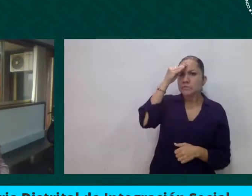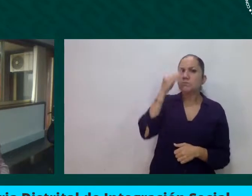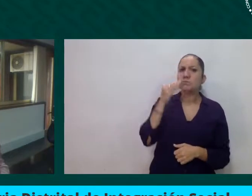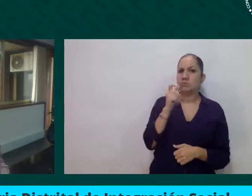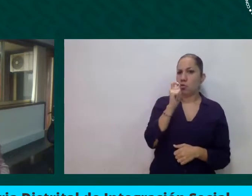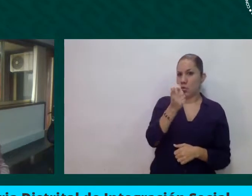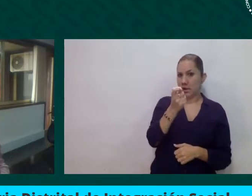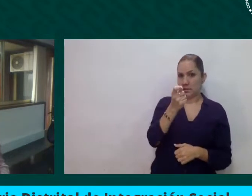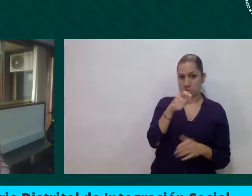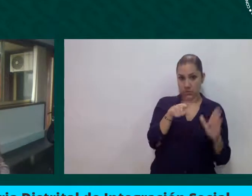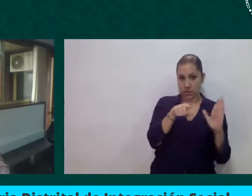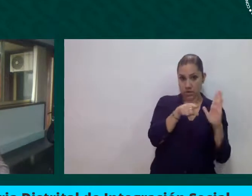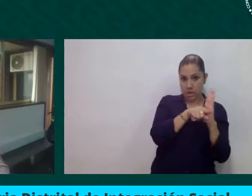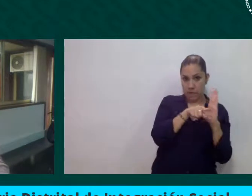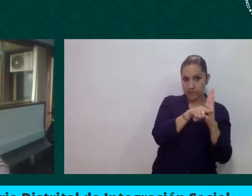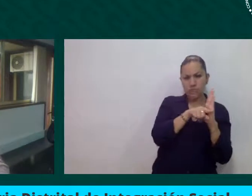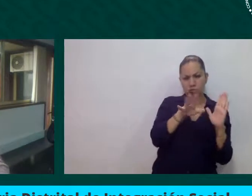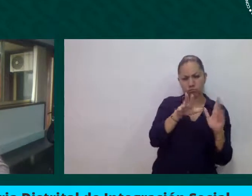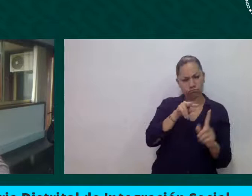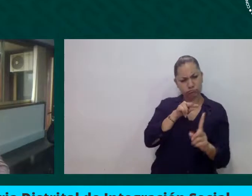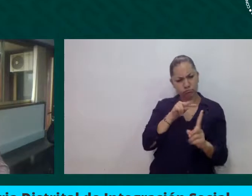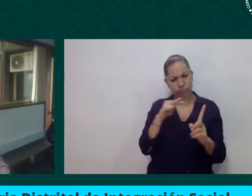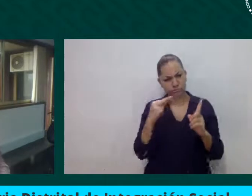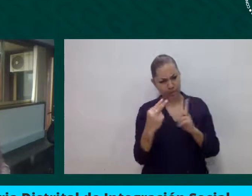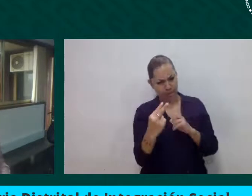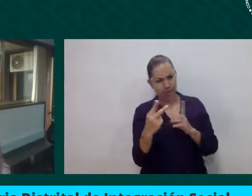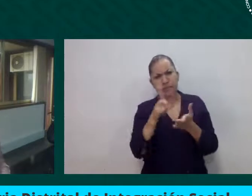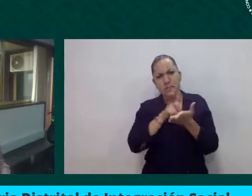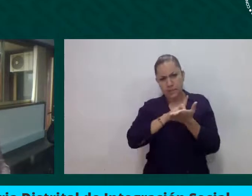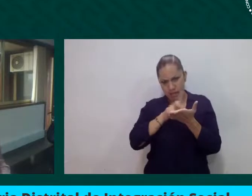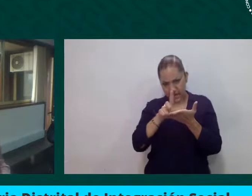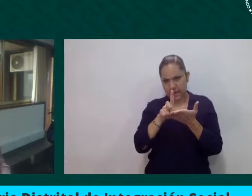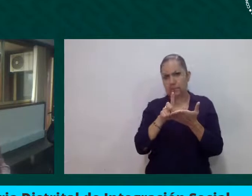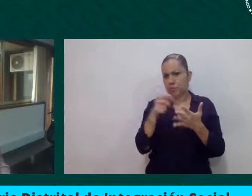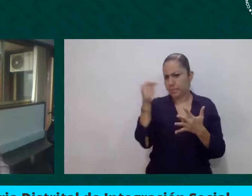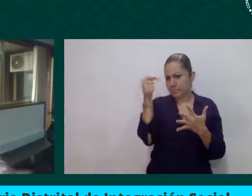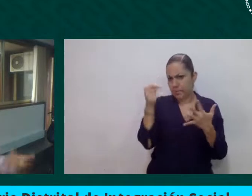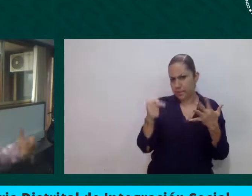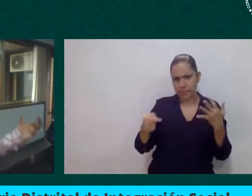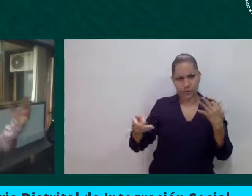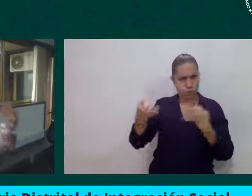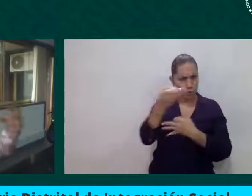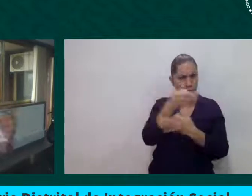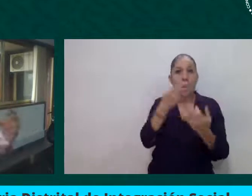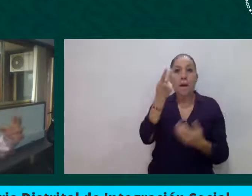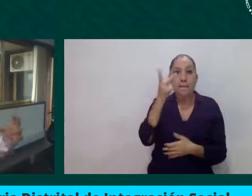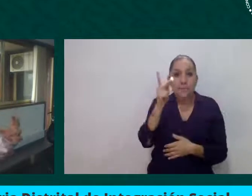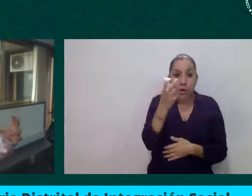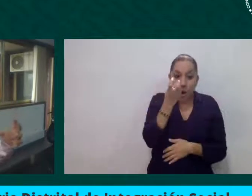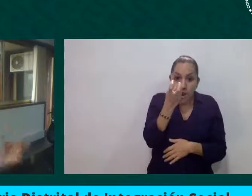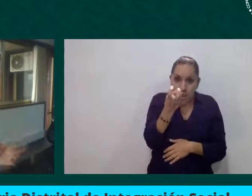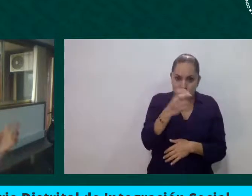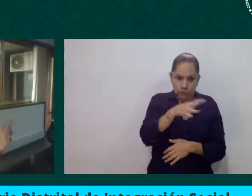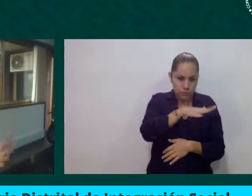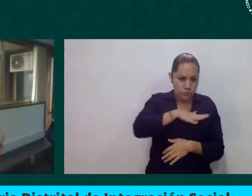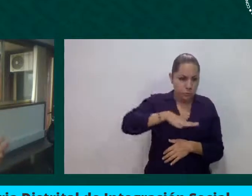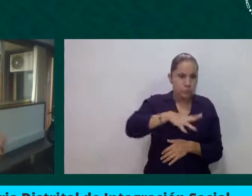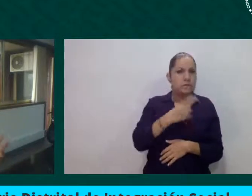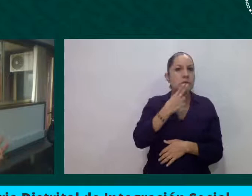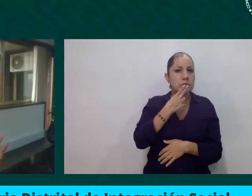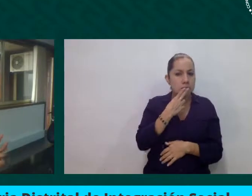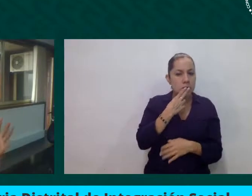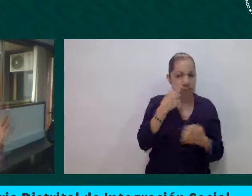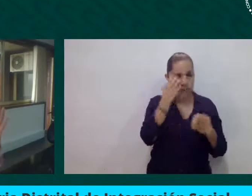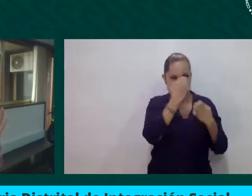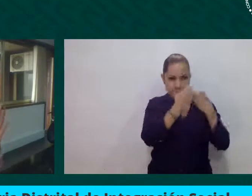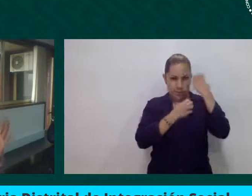enorme oportunidad para evaluarse como Estado social y democrático de derecho y determinar si este Estado tiene las